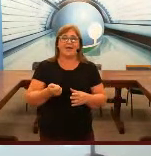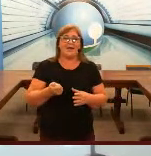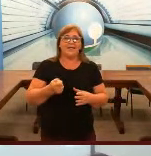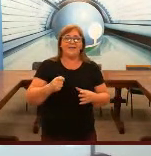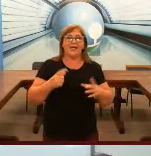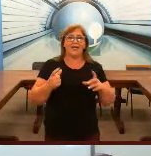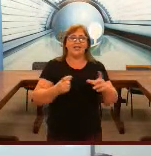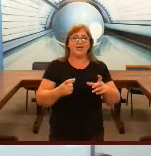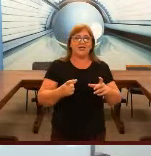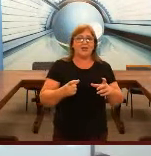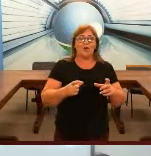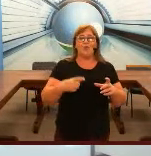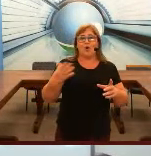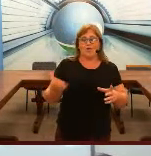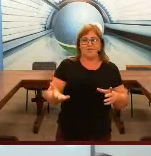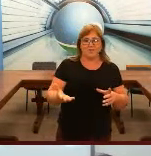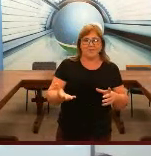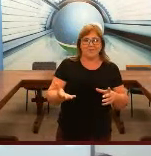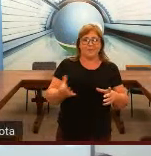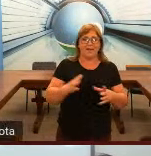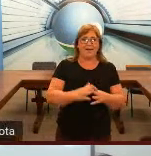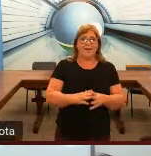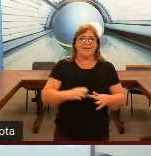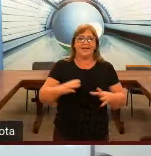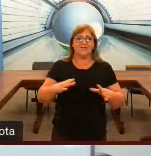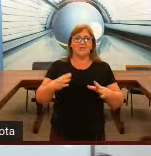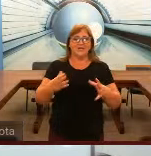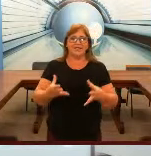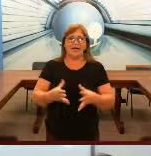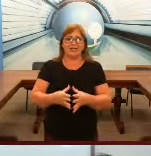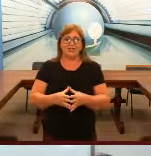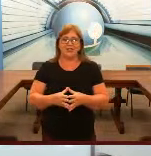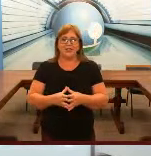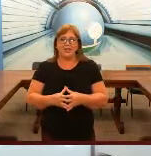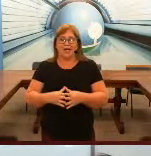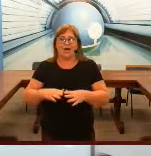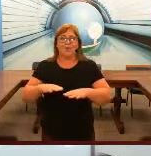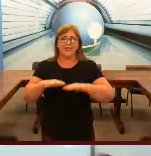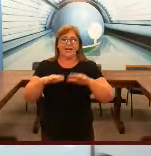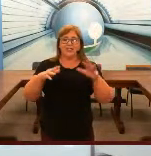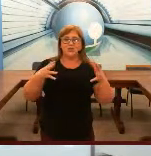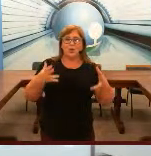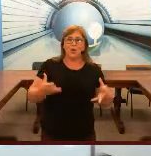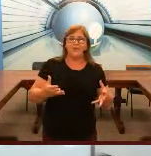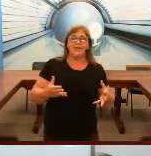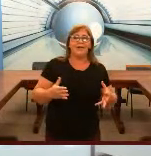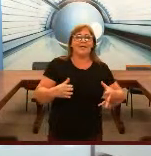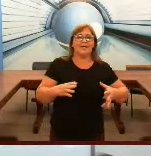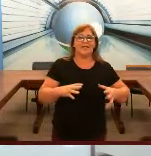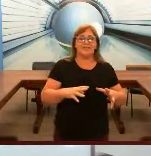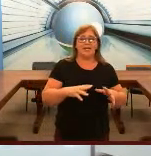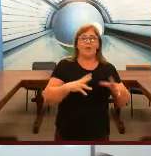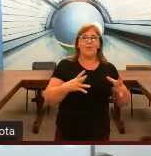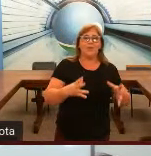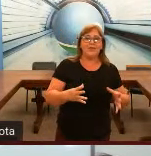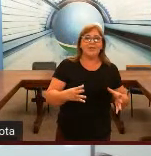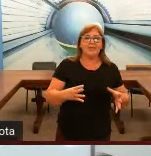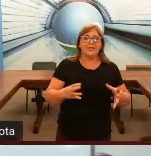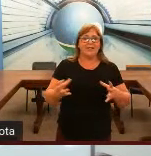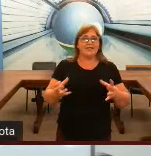interagir com o novo, né? Tem a sociedade, a comunidade surda, que ela se reúne entre